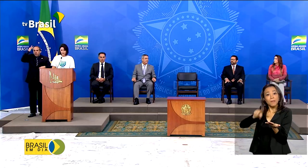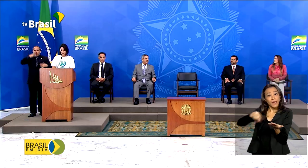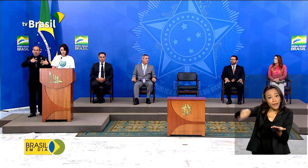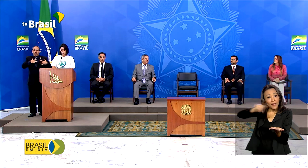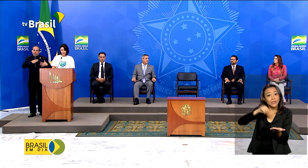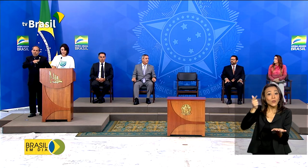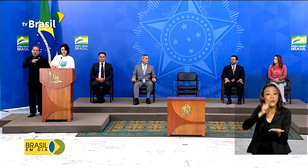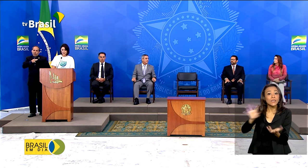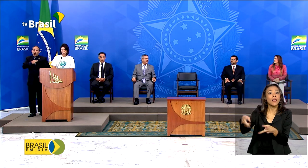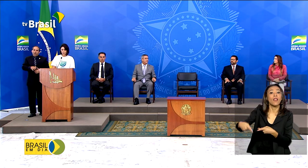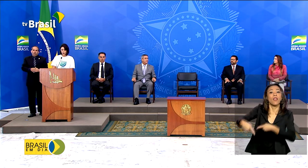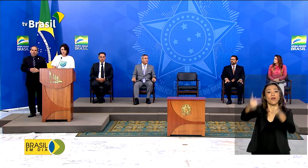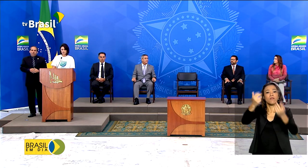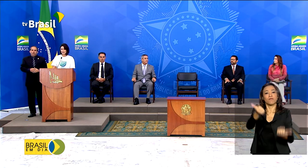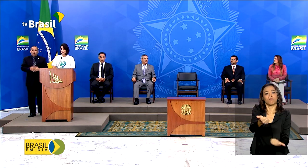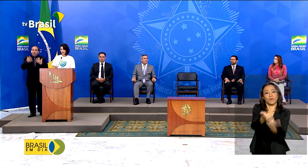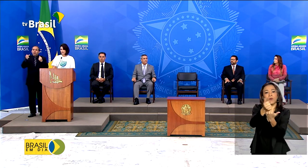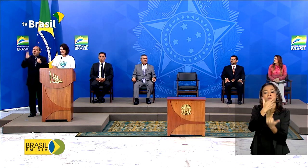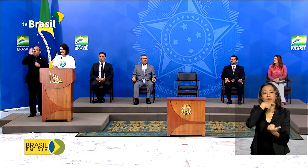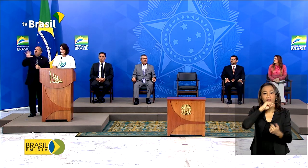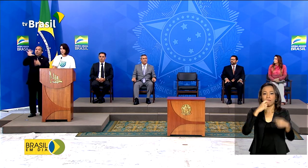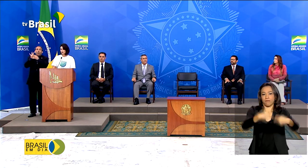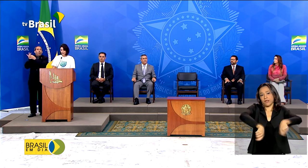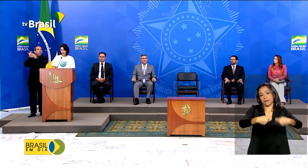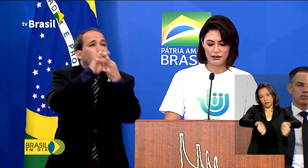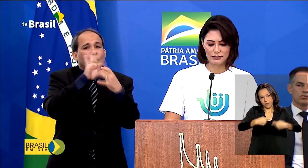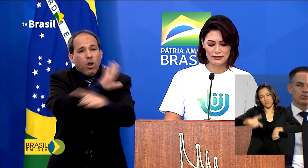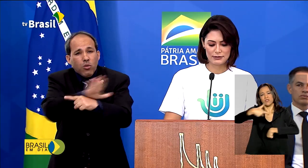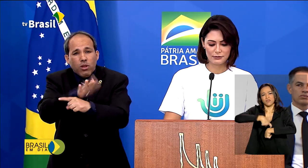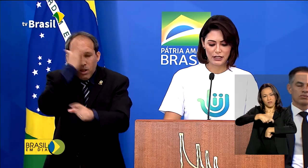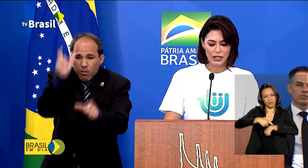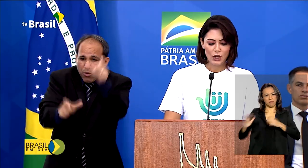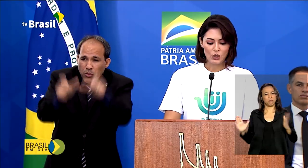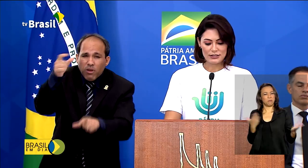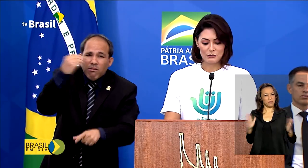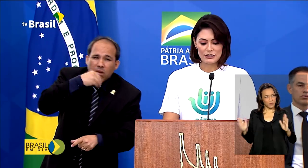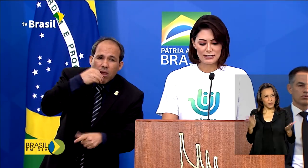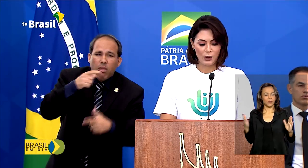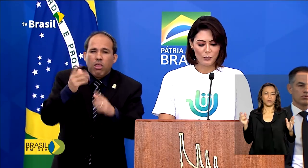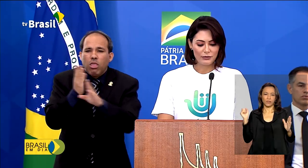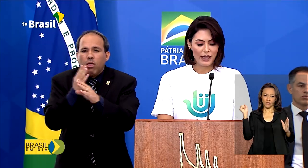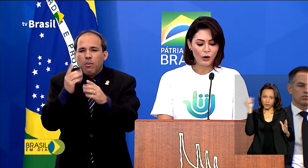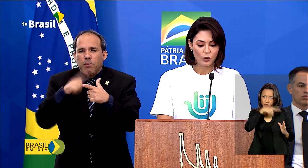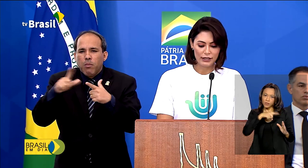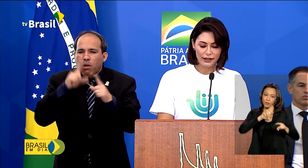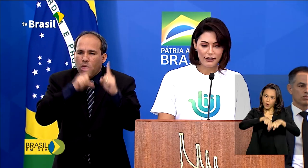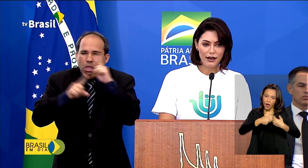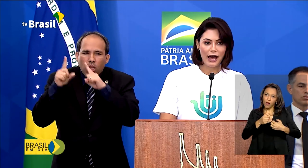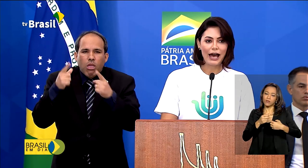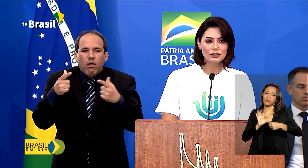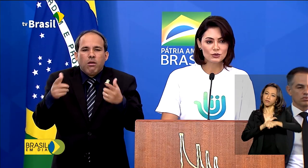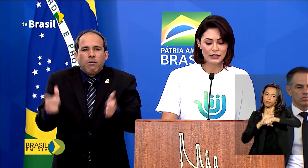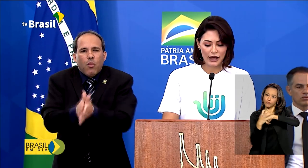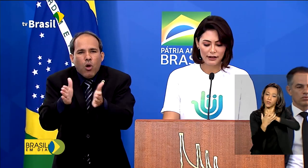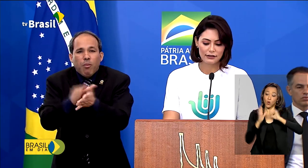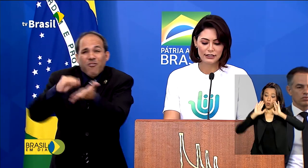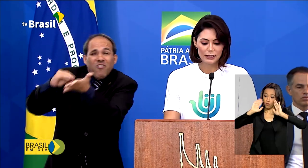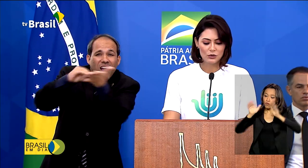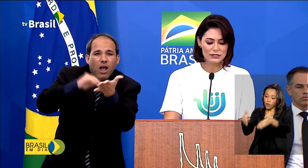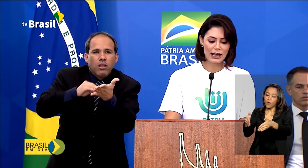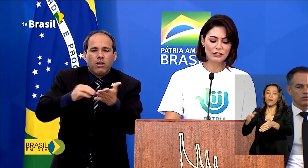consigam levar ajuda a quem precisa nesse momento de pandemia do novo coronavírus. O foco são